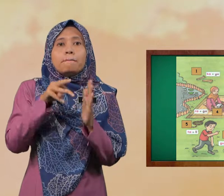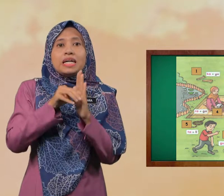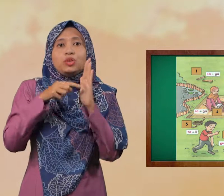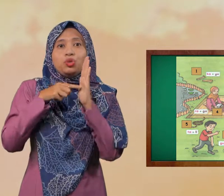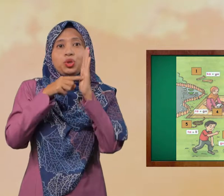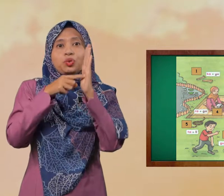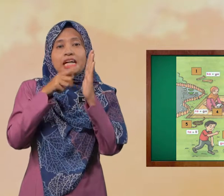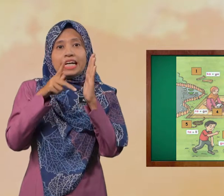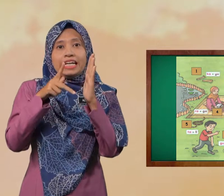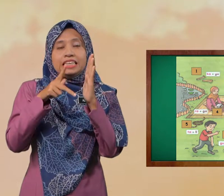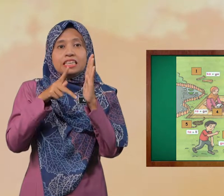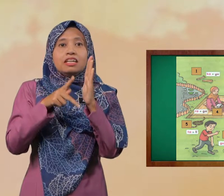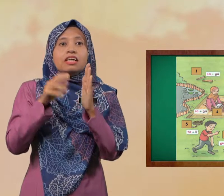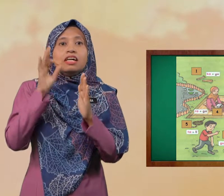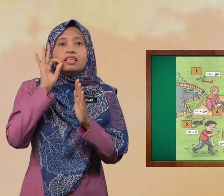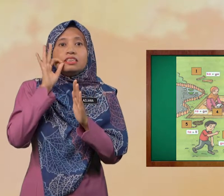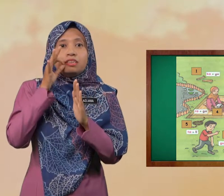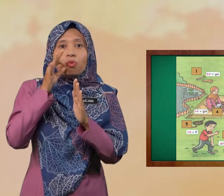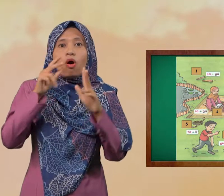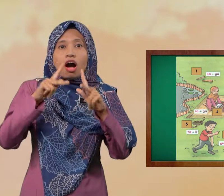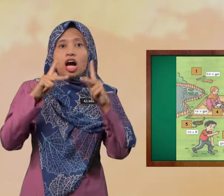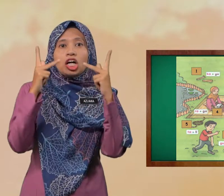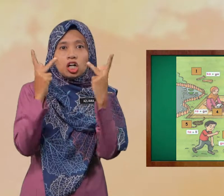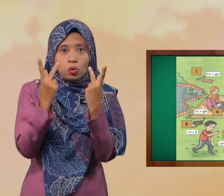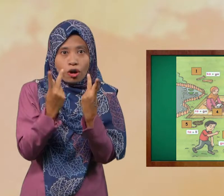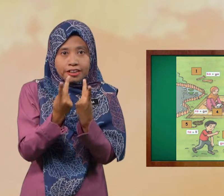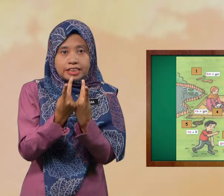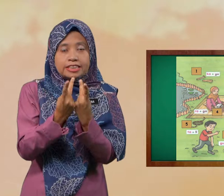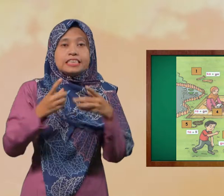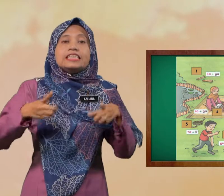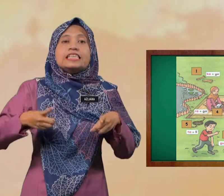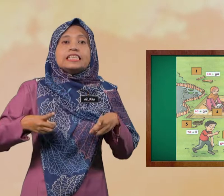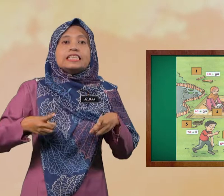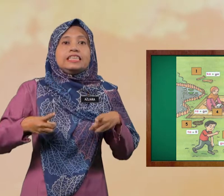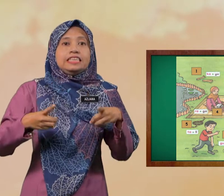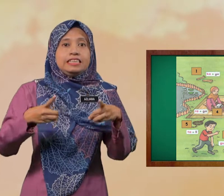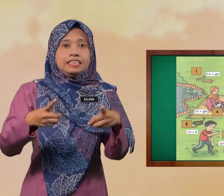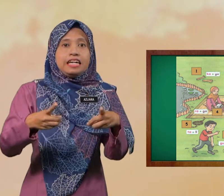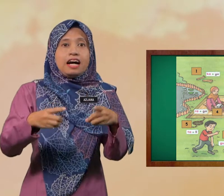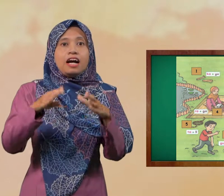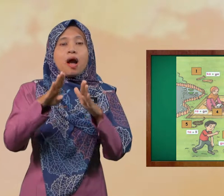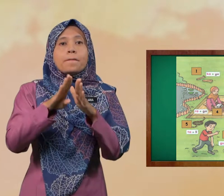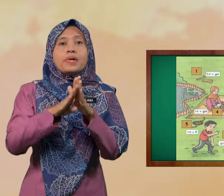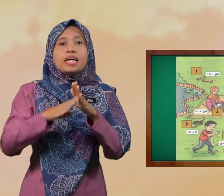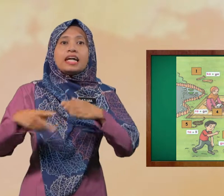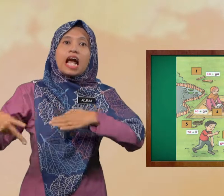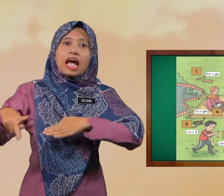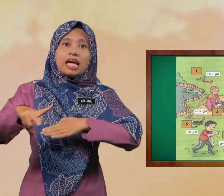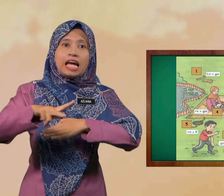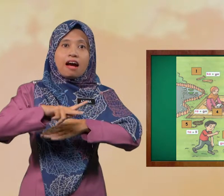Menunjukkan Sebuah Keluarga Sedang Berkelah